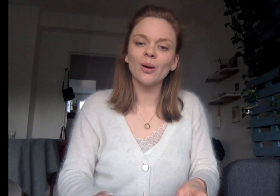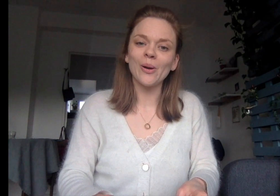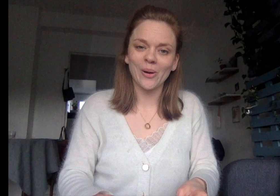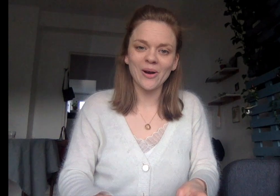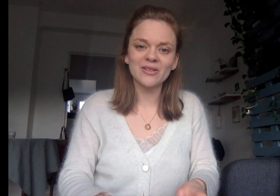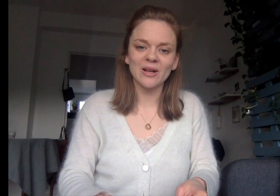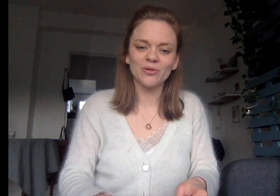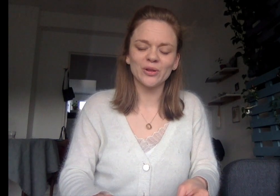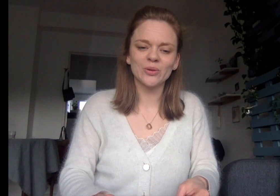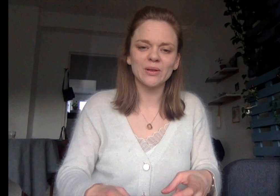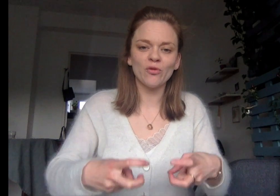Encore ? la refais une deuxième fois.